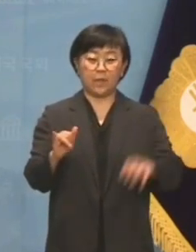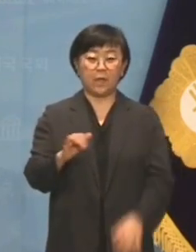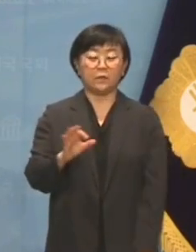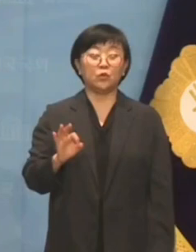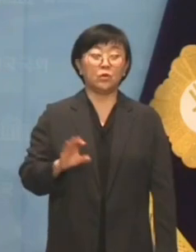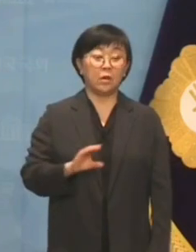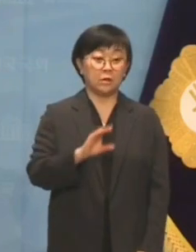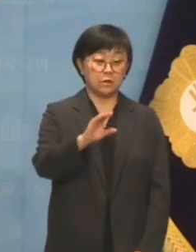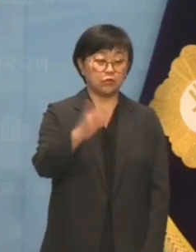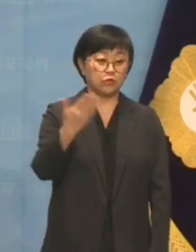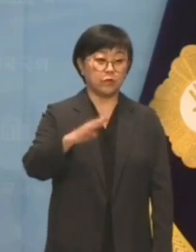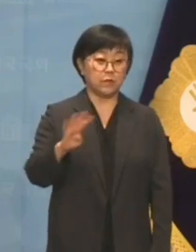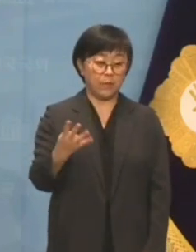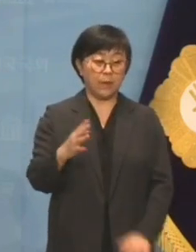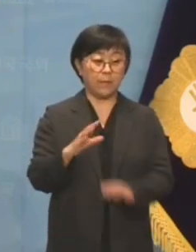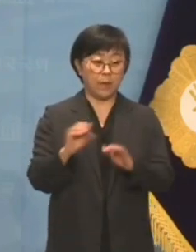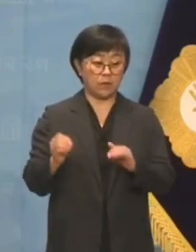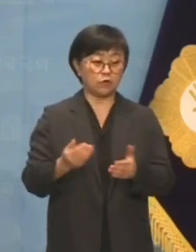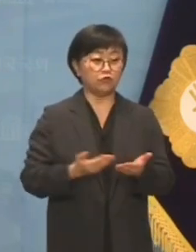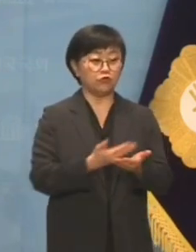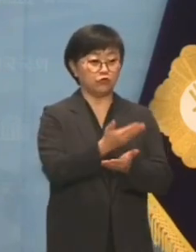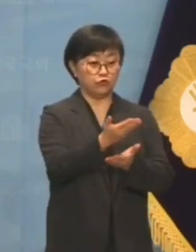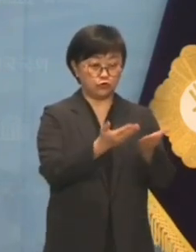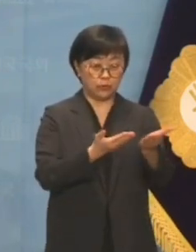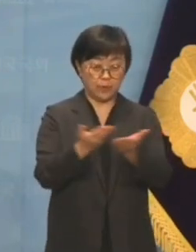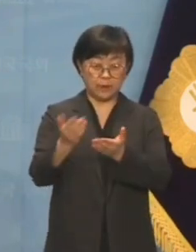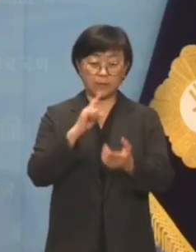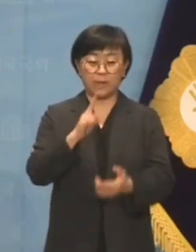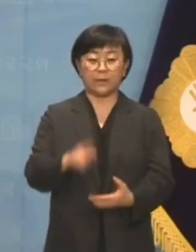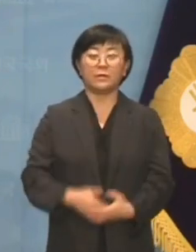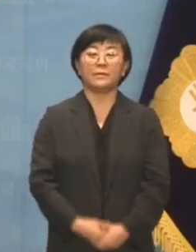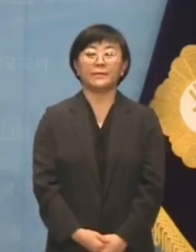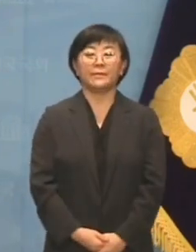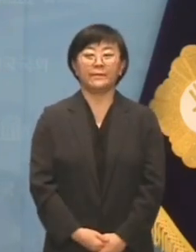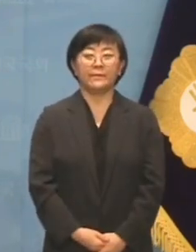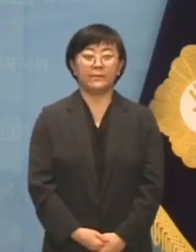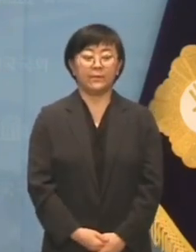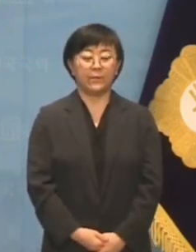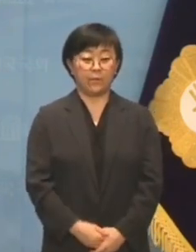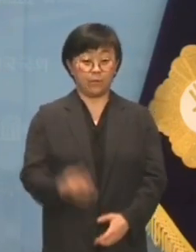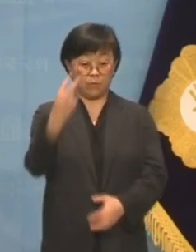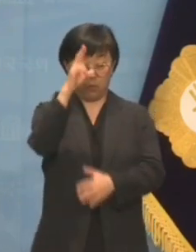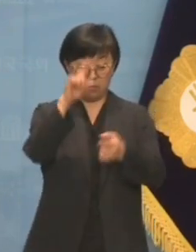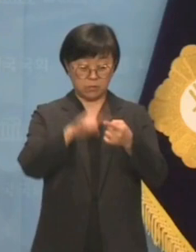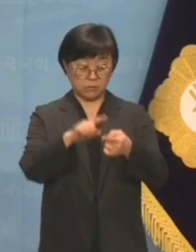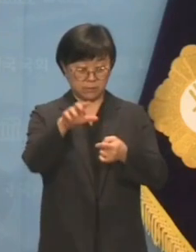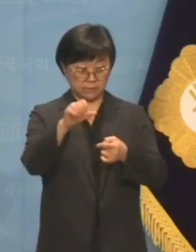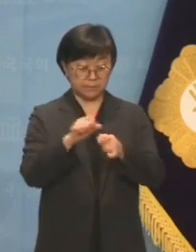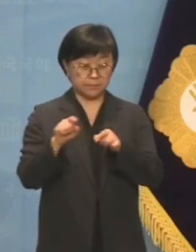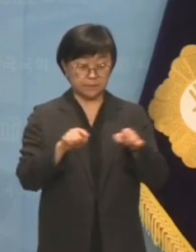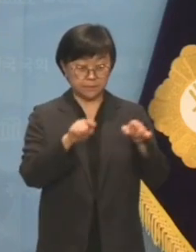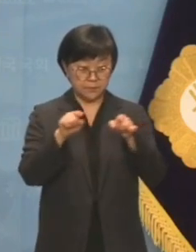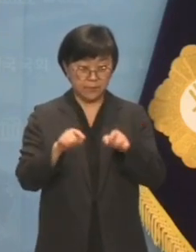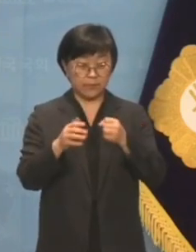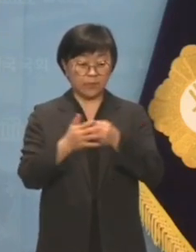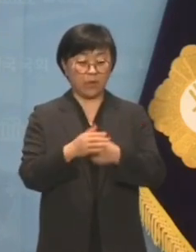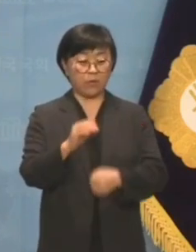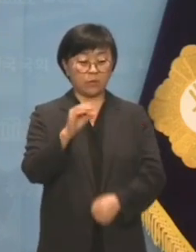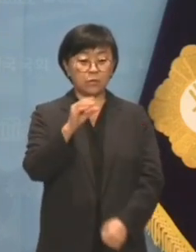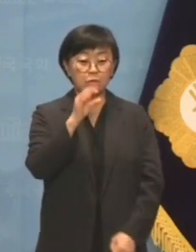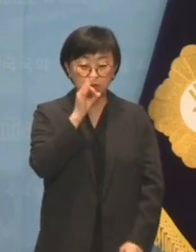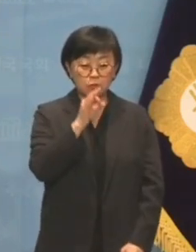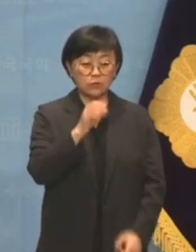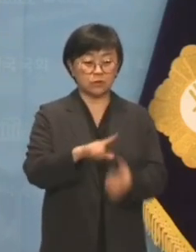9400만 원을 돌렸다는 구체적인 내용이 드러났습니다. 검찰이 확보한 녹음파일에는 돈봉투